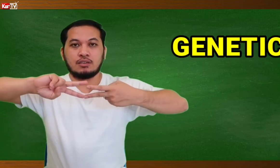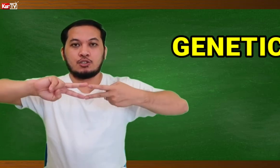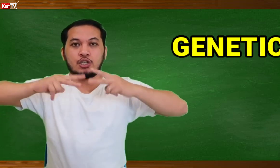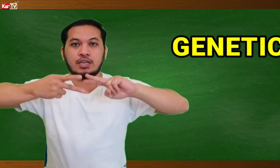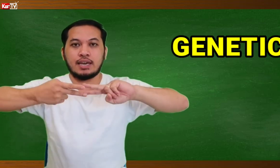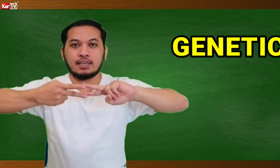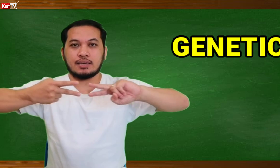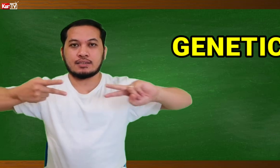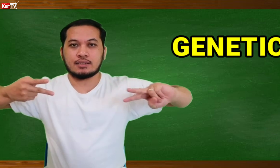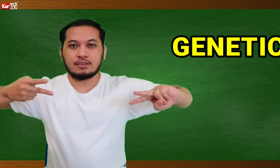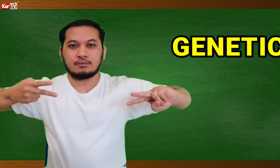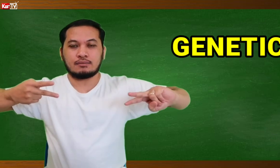GENETICS.